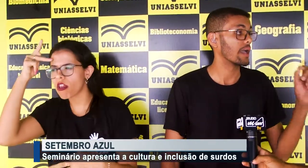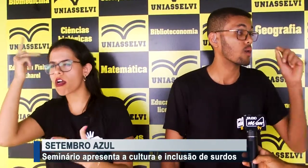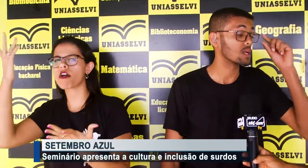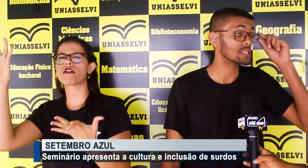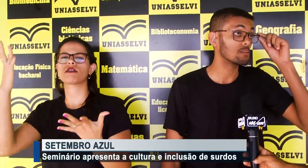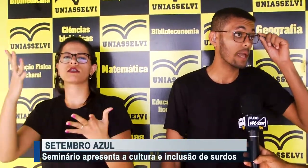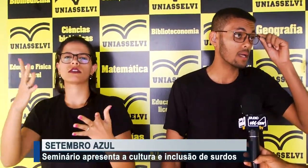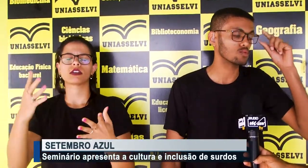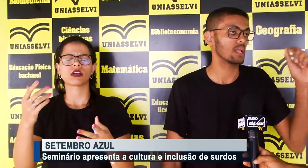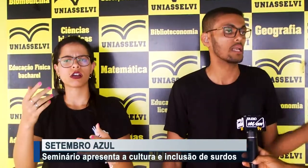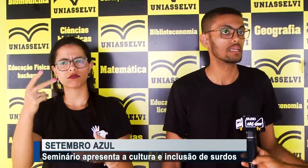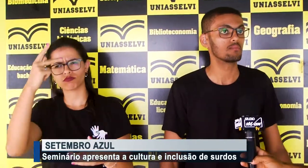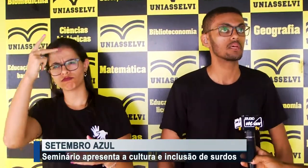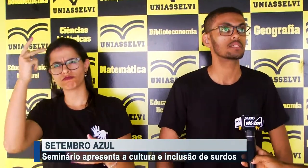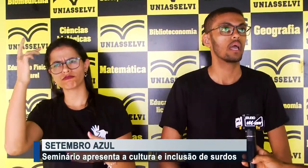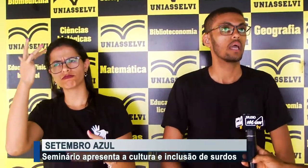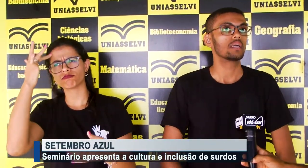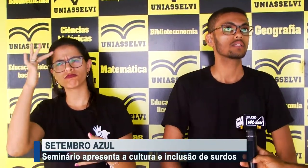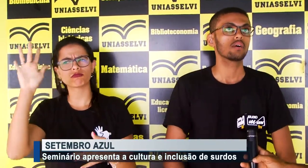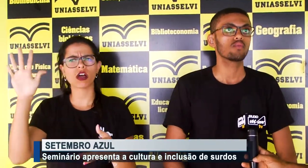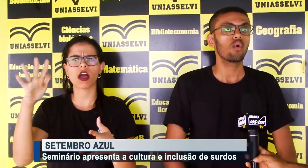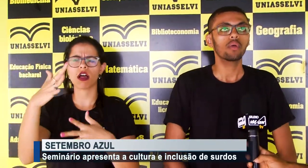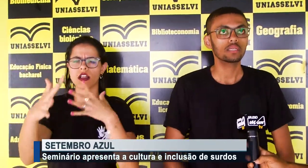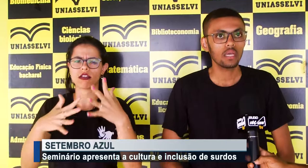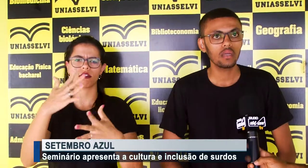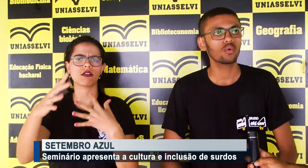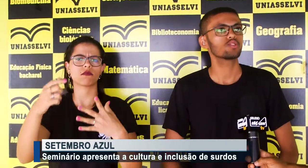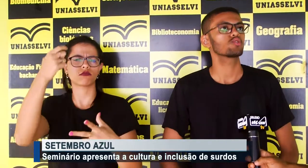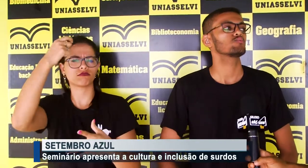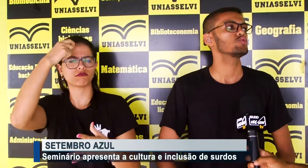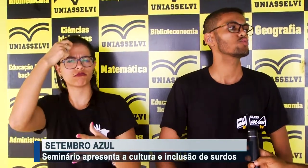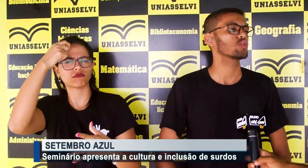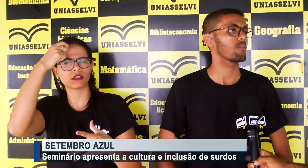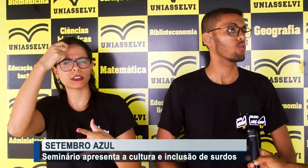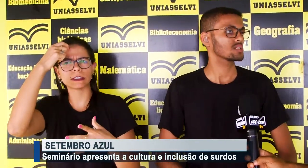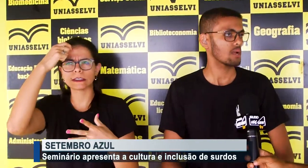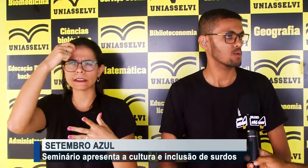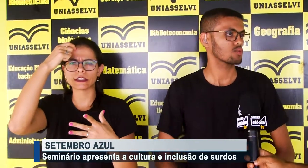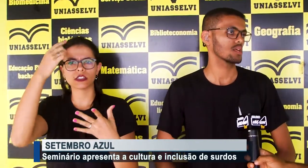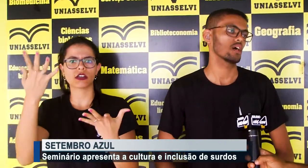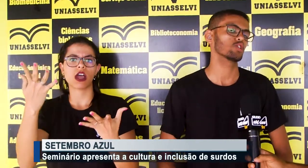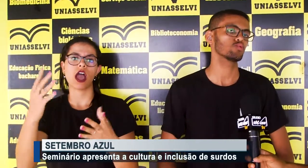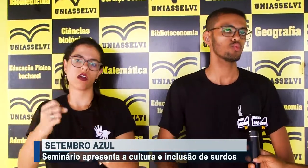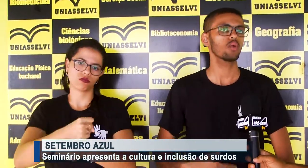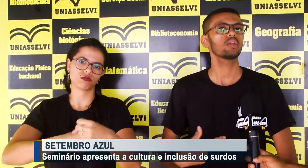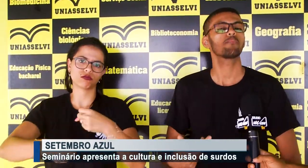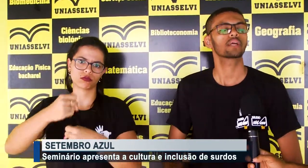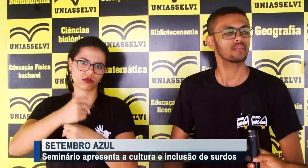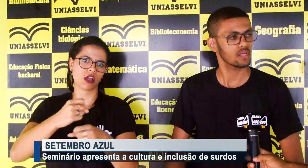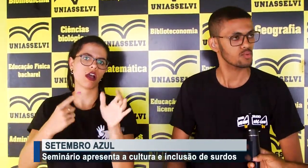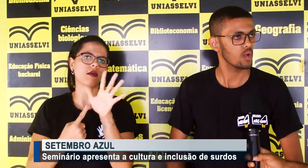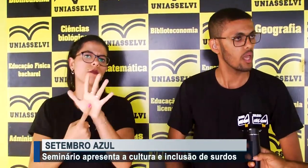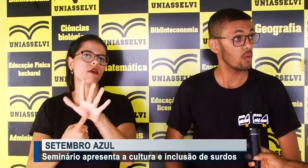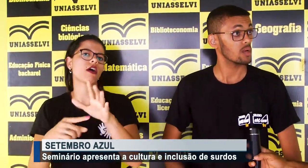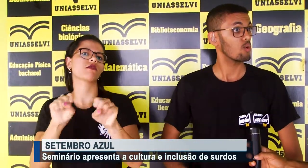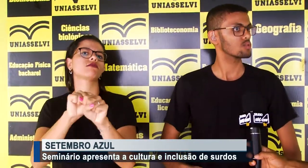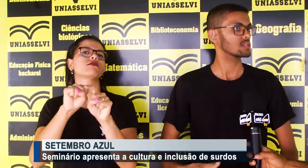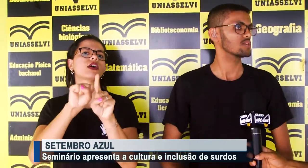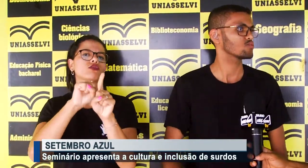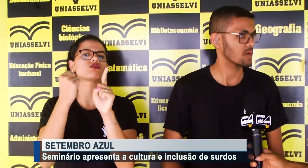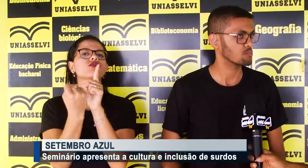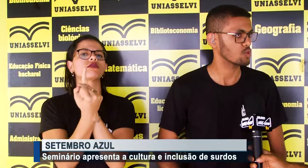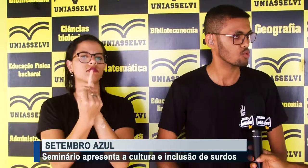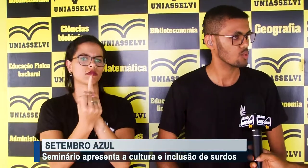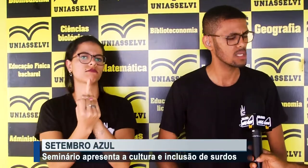conhecimento na Libras. Então, eu comecei no ano de 2018 a mostrar para a sociedade. Tudo que eu ia aprendendo, eu ia